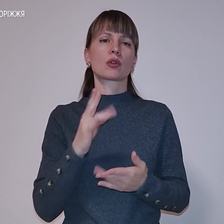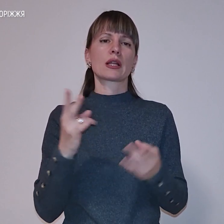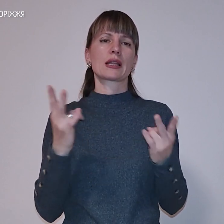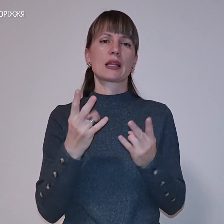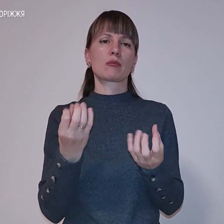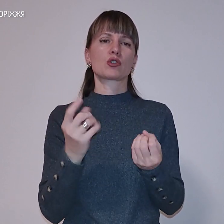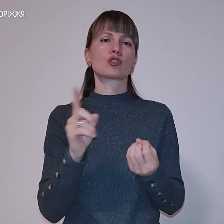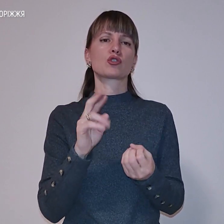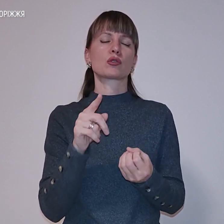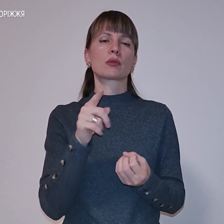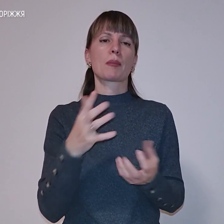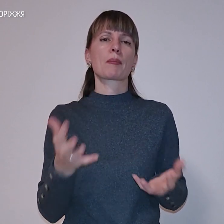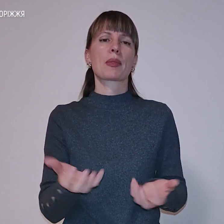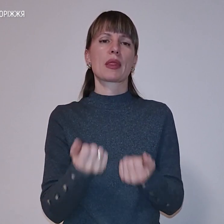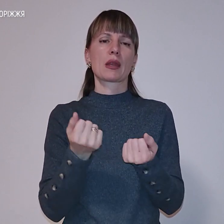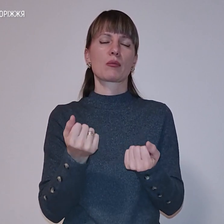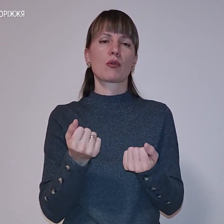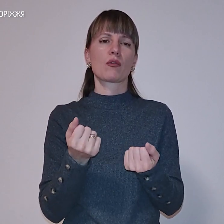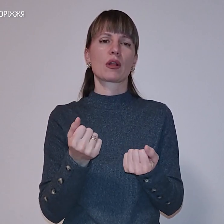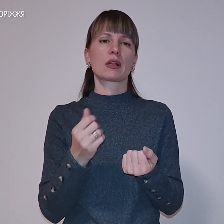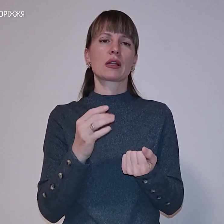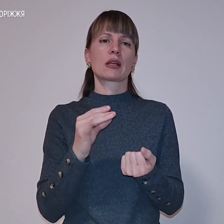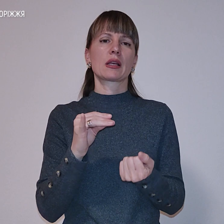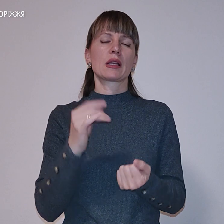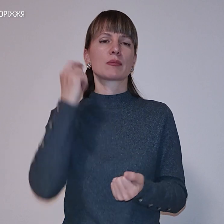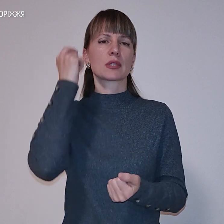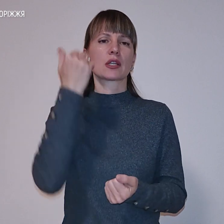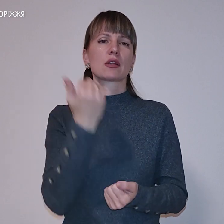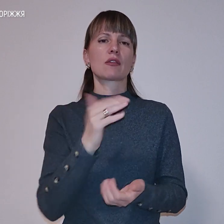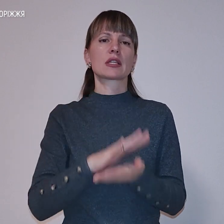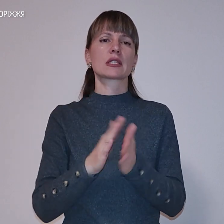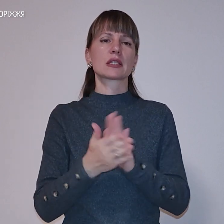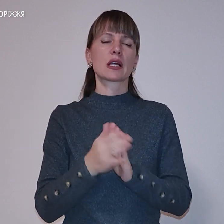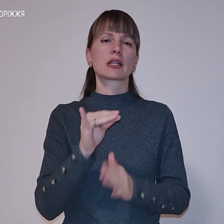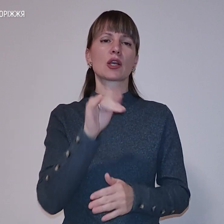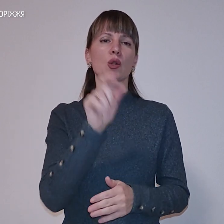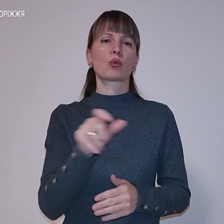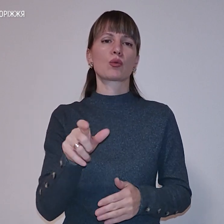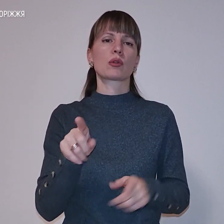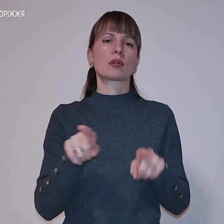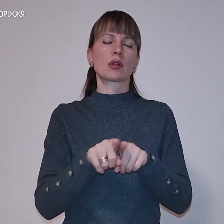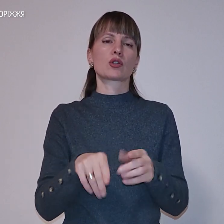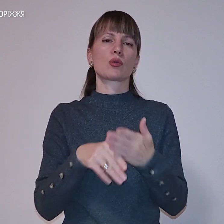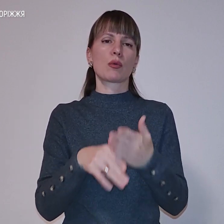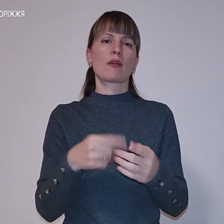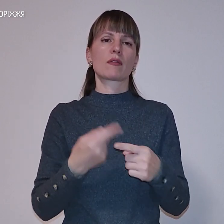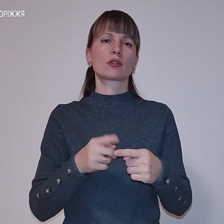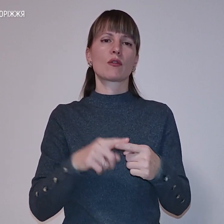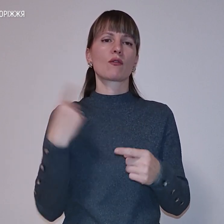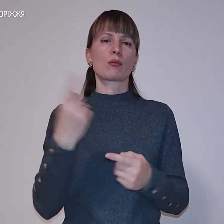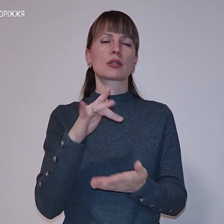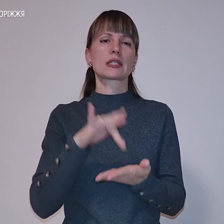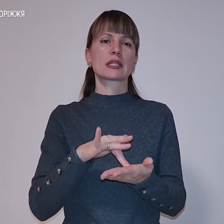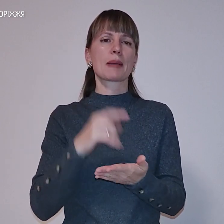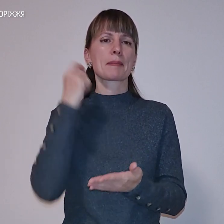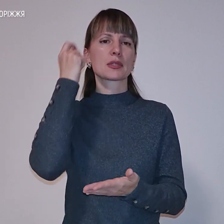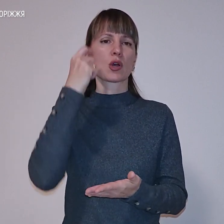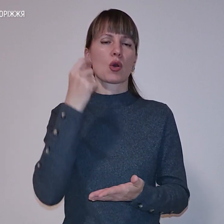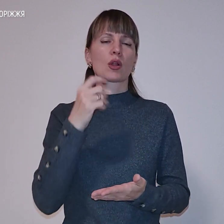щоб тебе підтримували і твій психічний стан. І люди дуже допомагають з дому. В обласному центрі психологи та соціальні